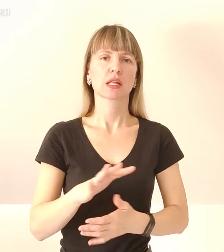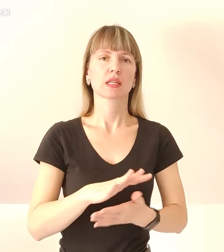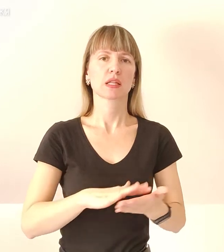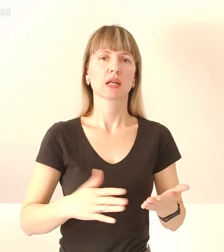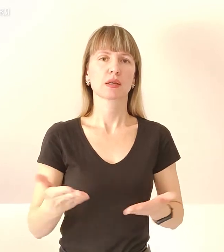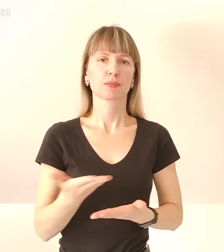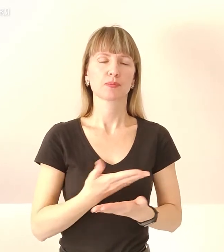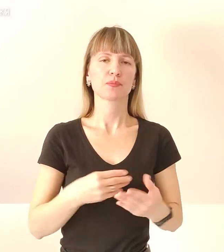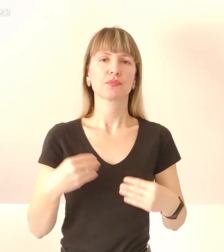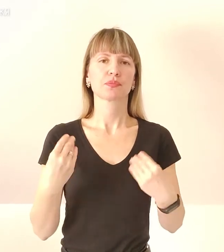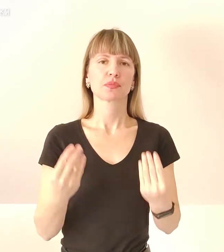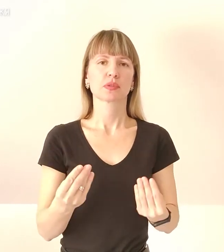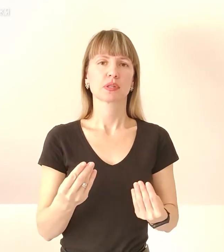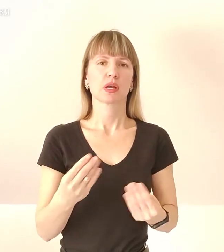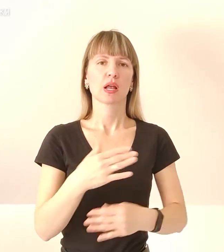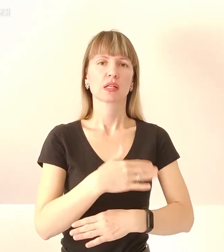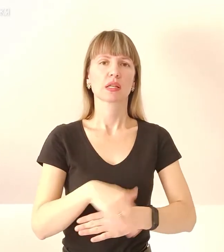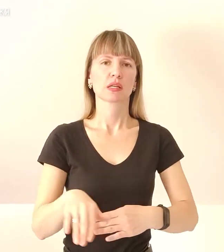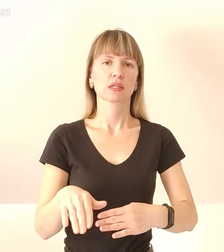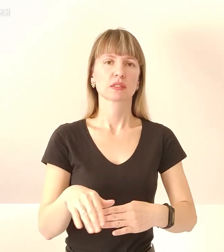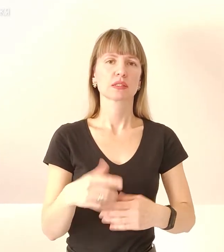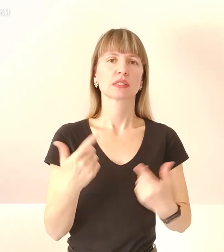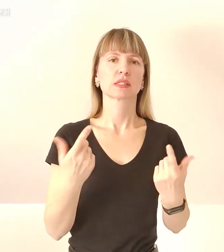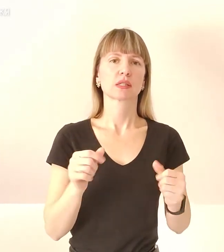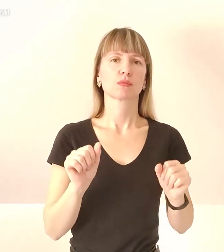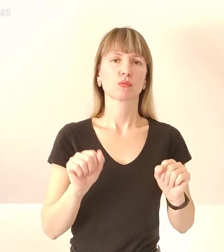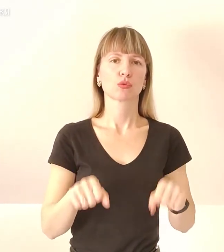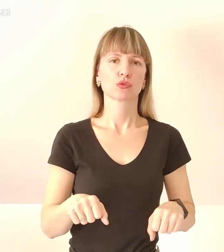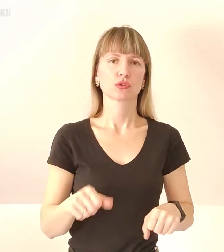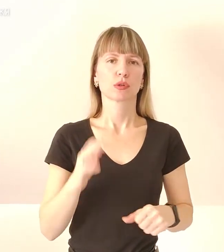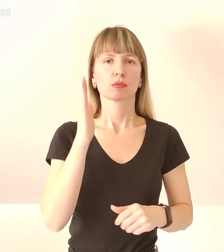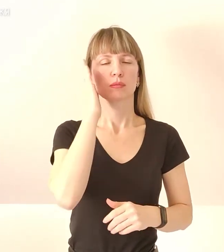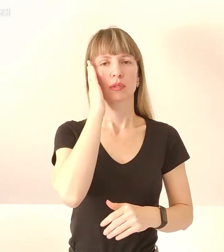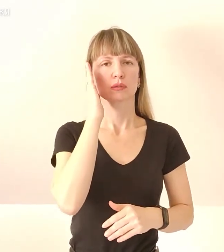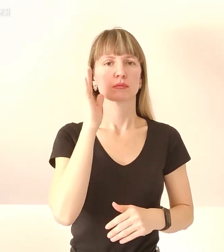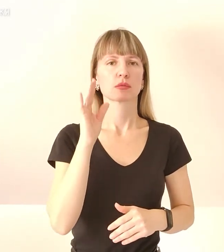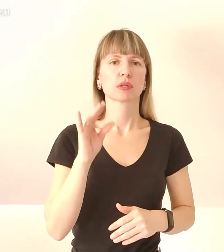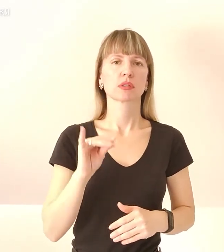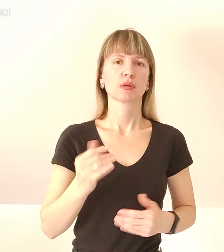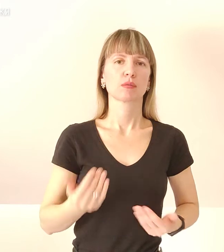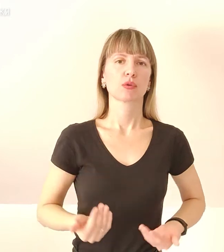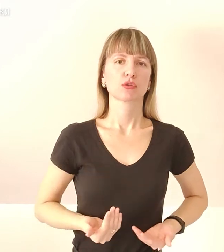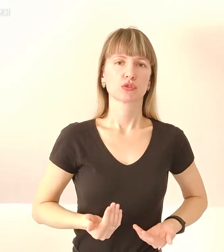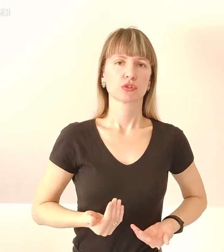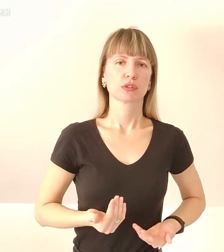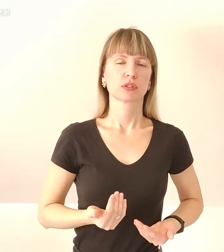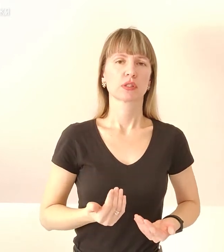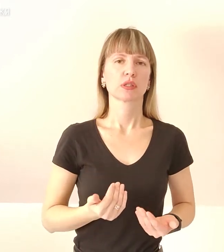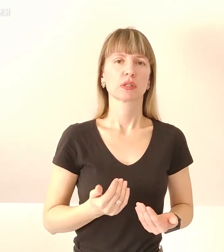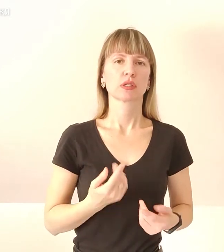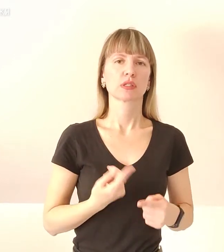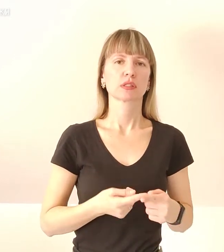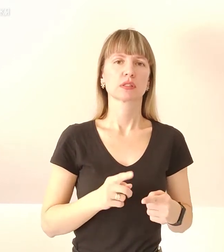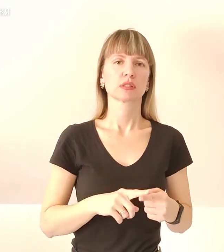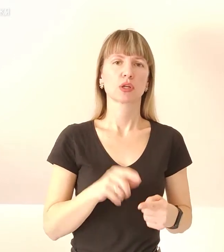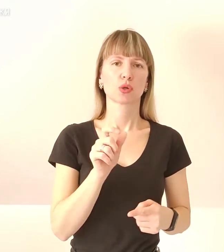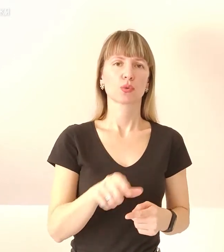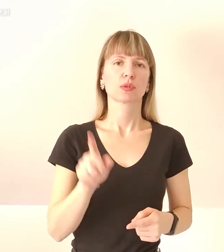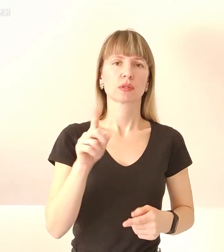надаємо їм адреси, де можна переночувати, посилитися, прожити. Це люди там живуть стільки,